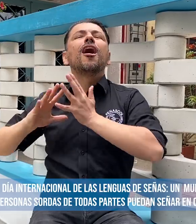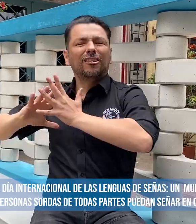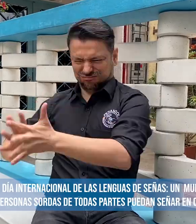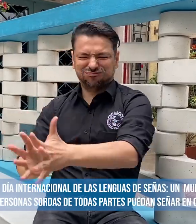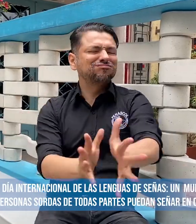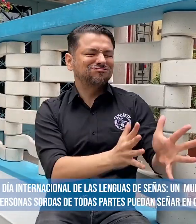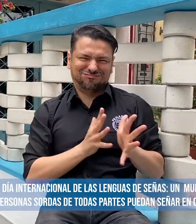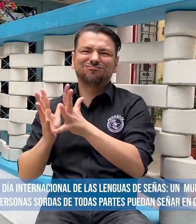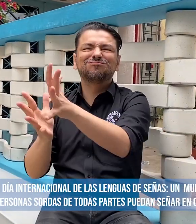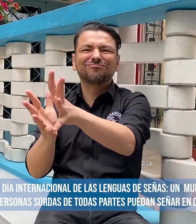señar en cualquier lugar.